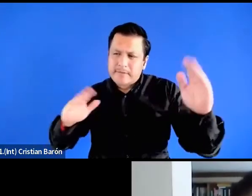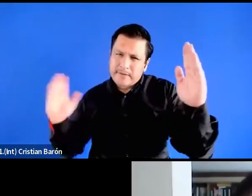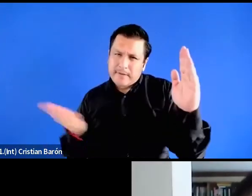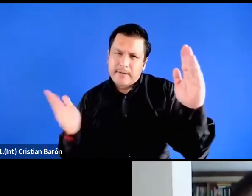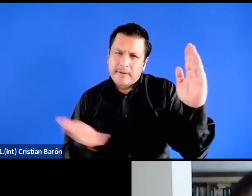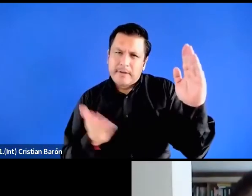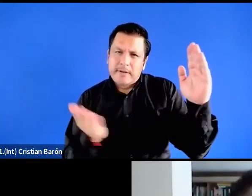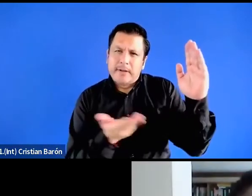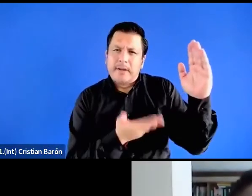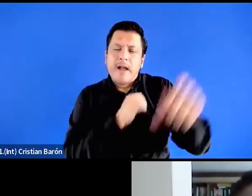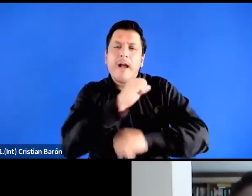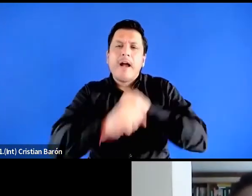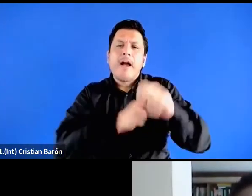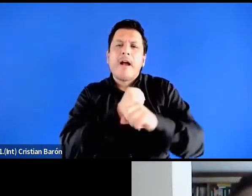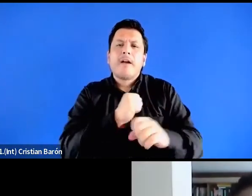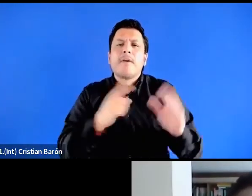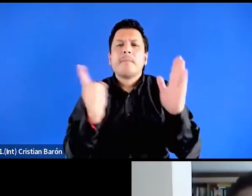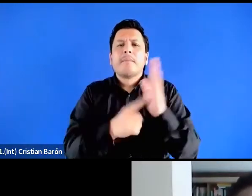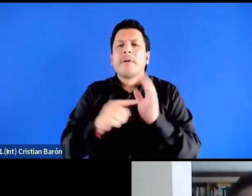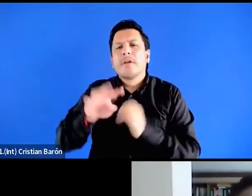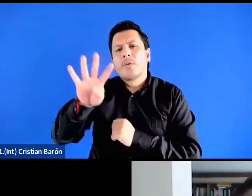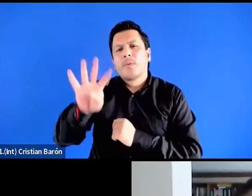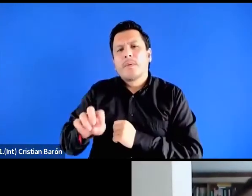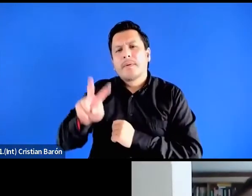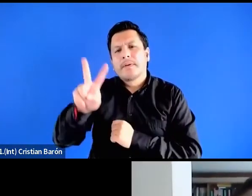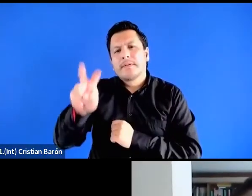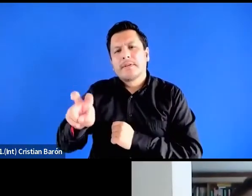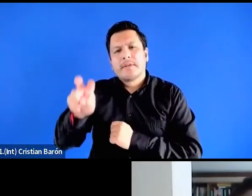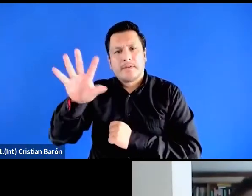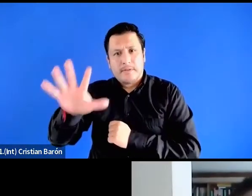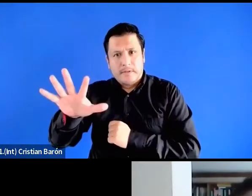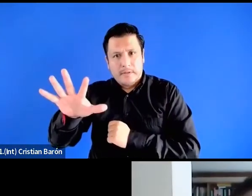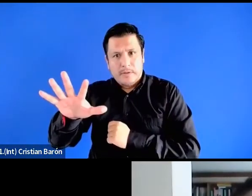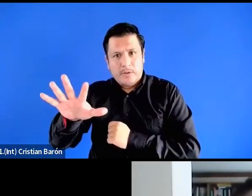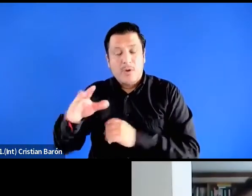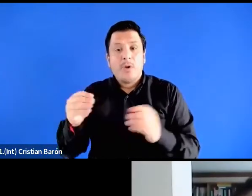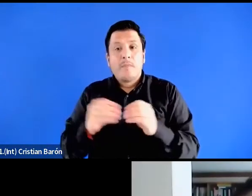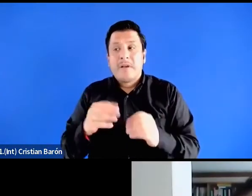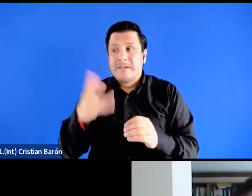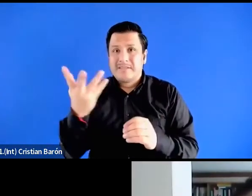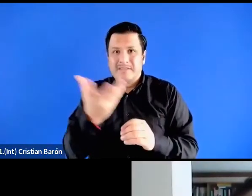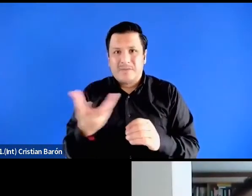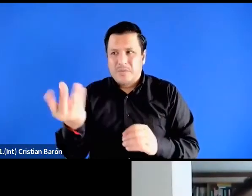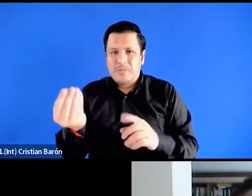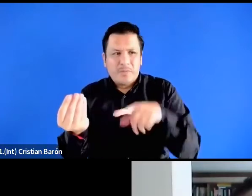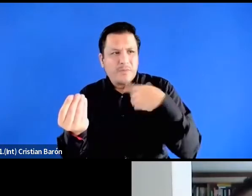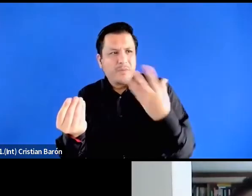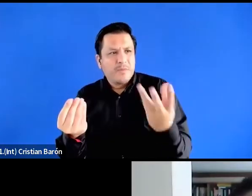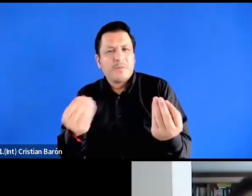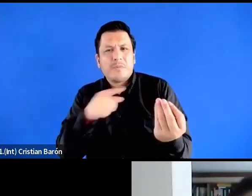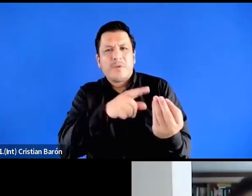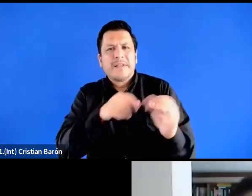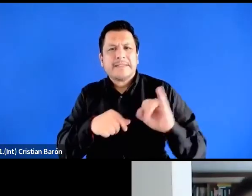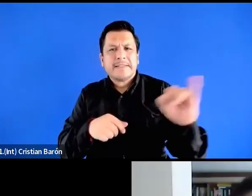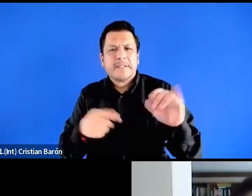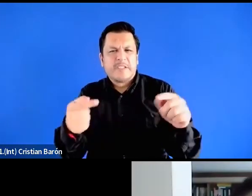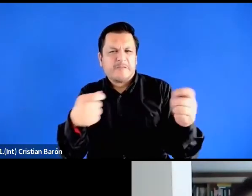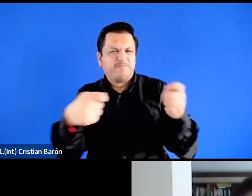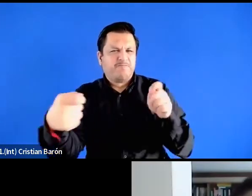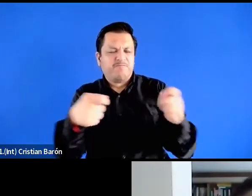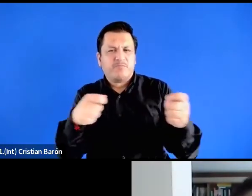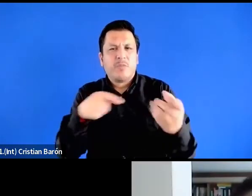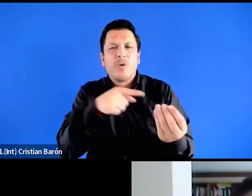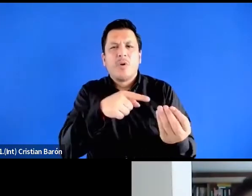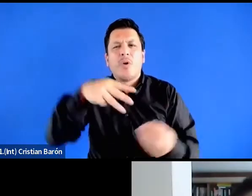y sus sus tensiones con la izquierda de ese momento con el Moir y las